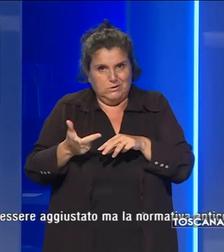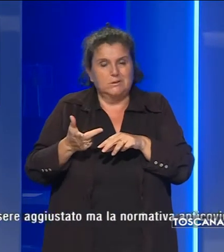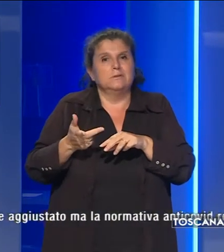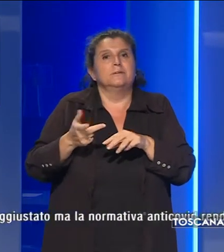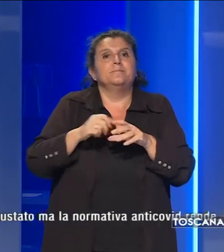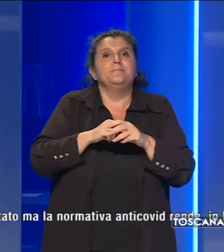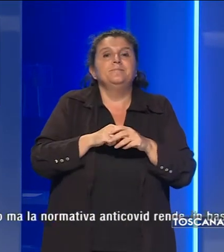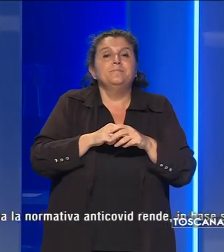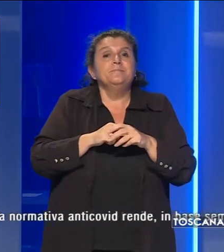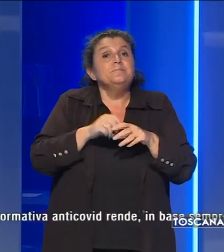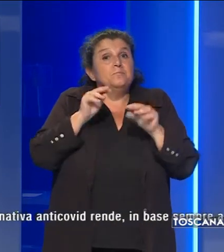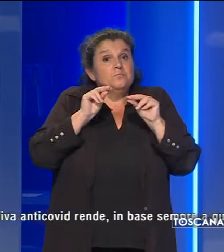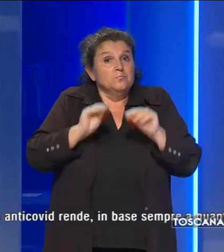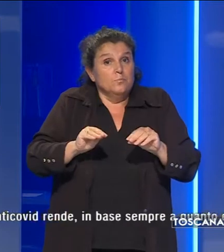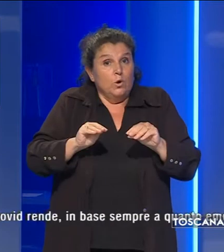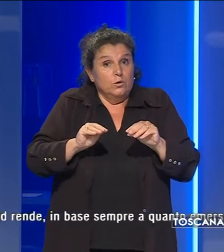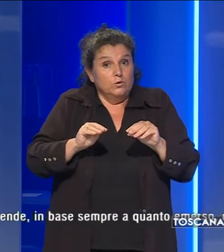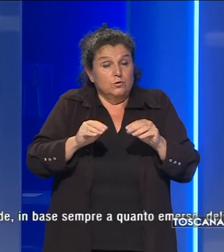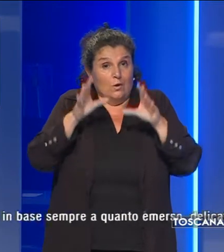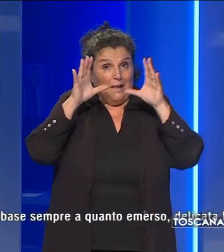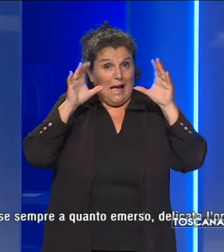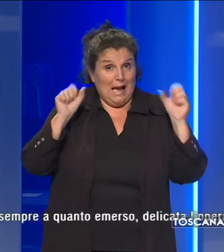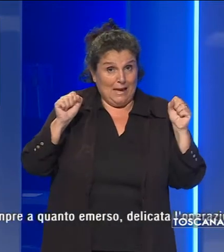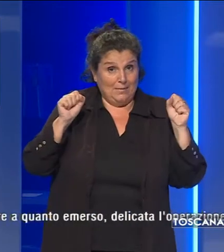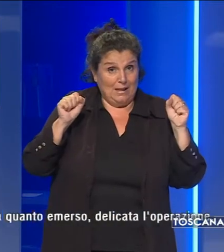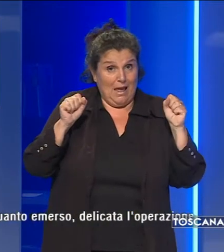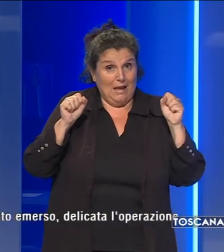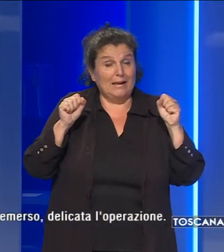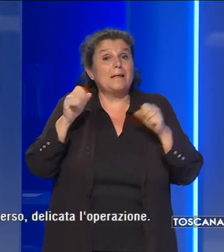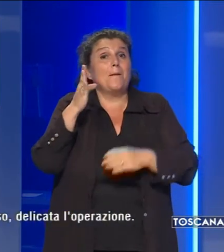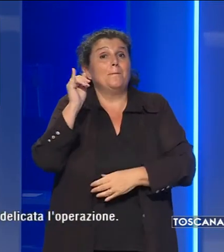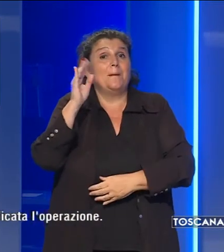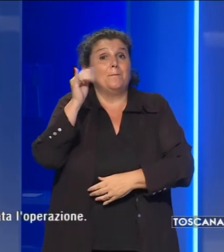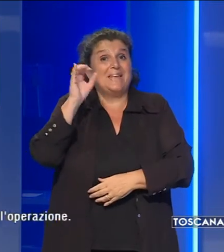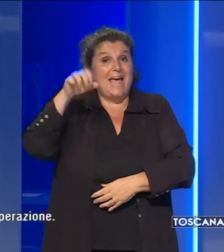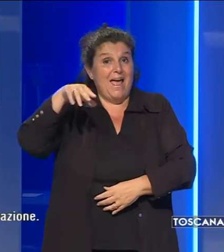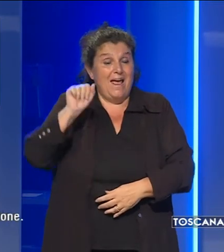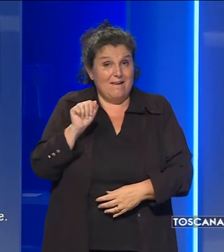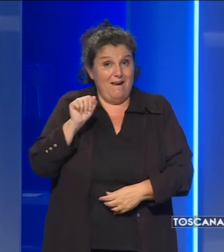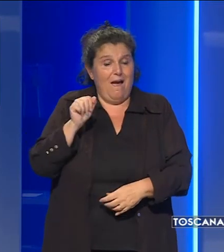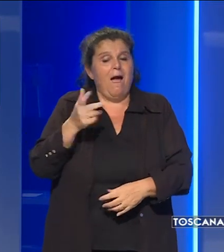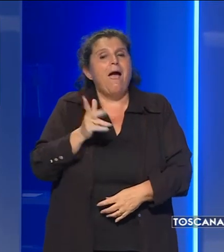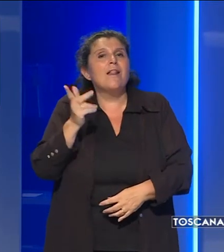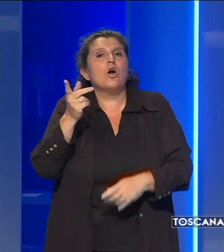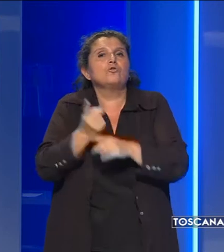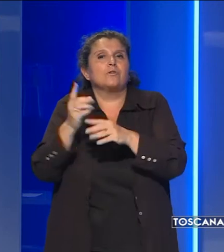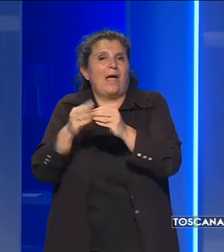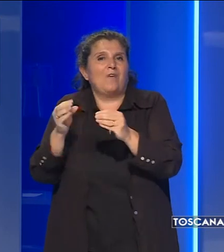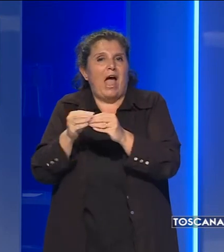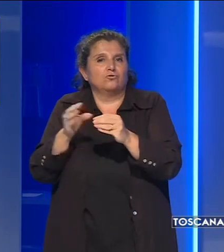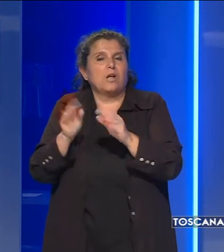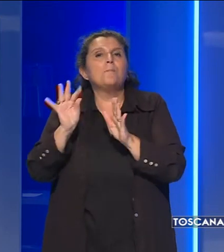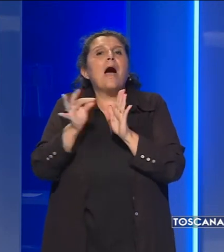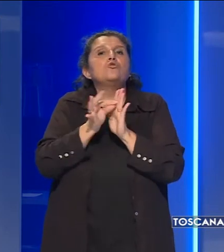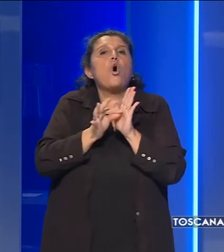velivolo. Sul posto sono arrivati i carabinieri di Bibbiena. Il mezzo dovrà essere aggiustato, ma la